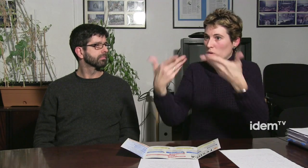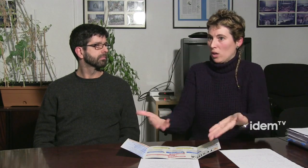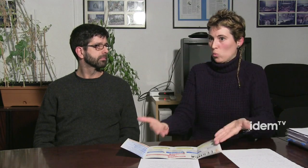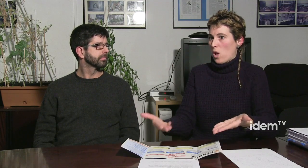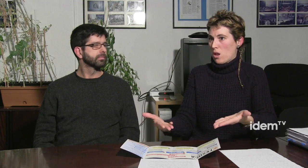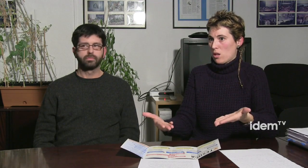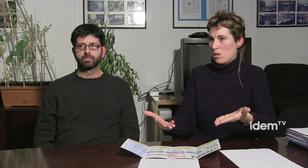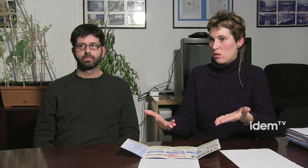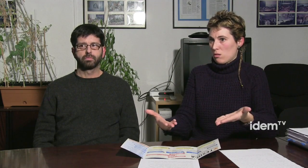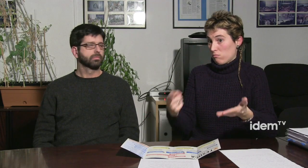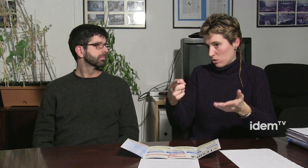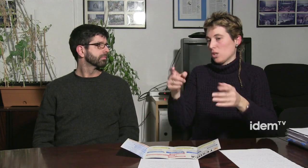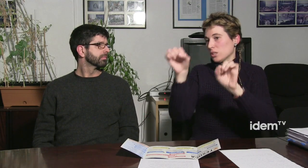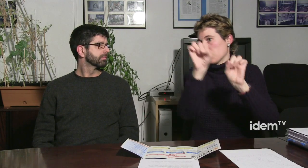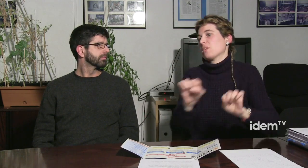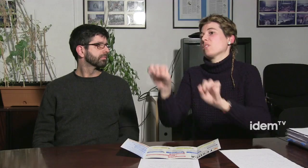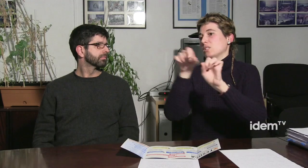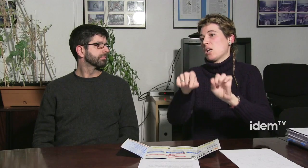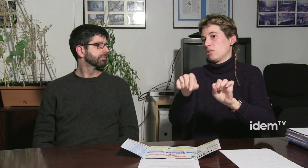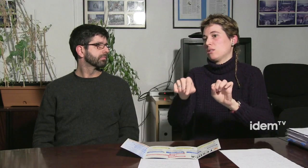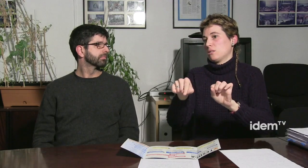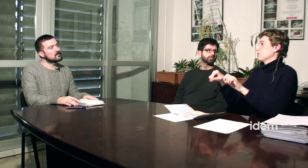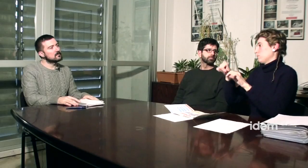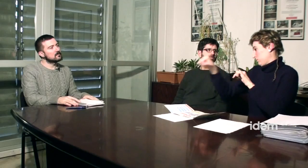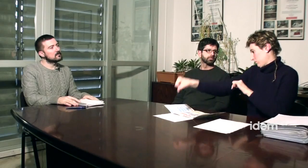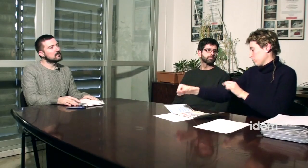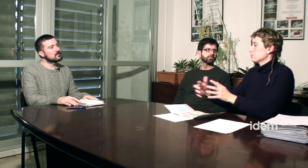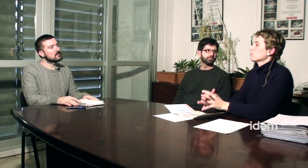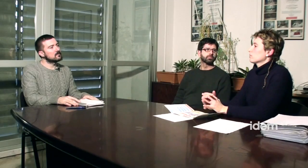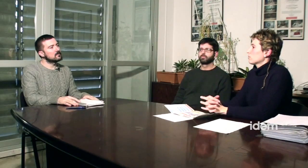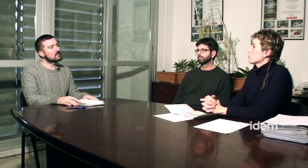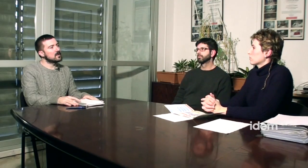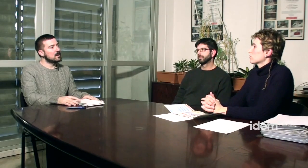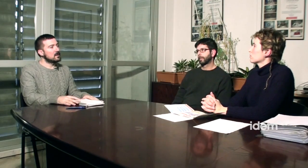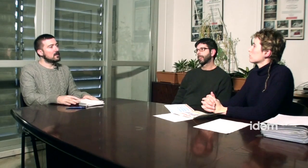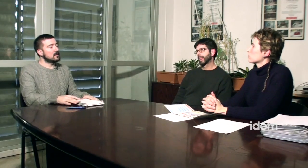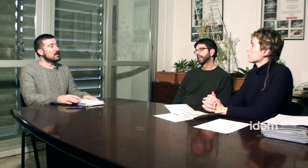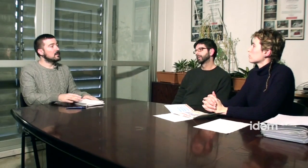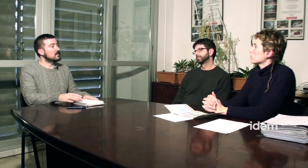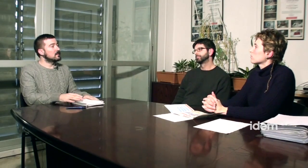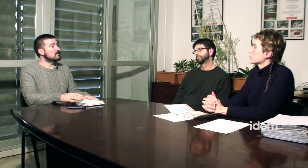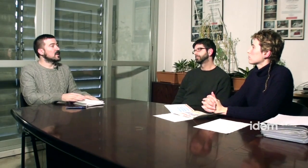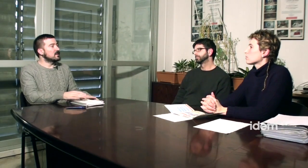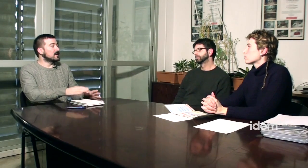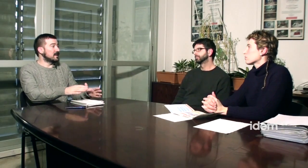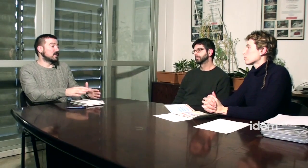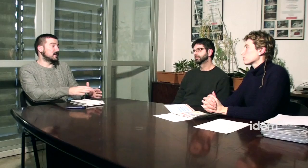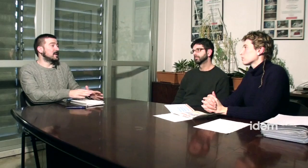participació d'integració en el moment actual i és això el que defensa i és això el que defensem En el col·lectiu